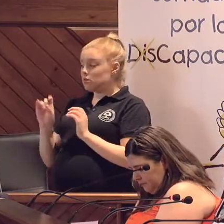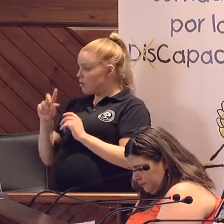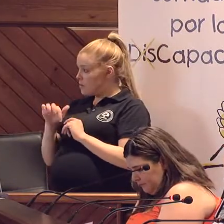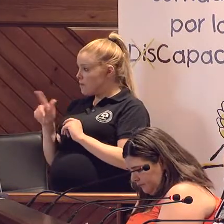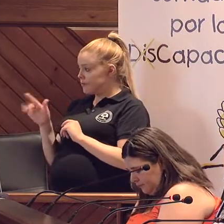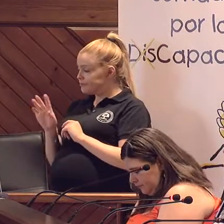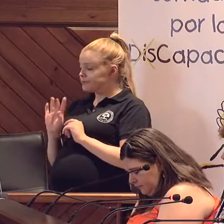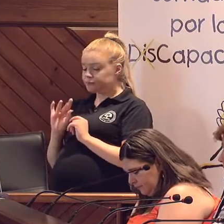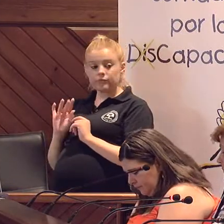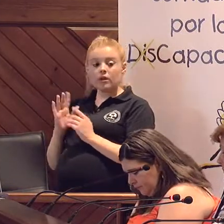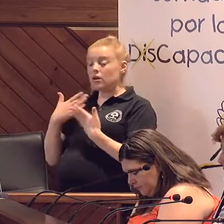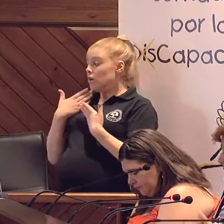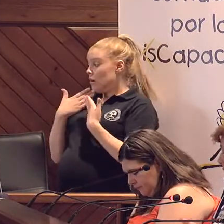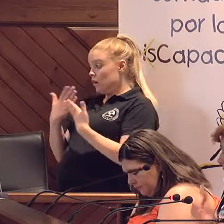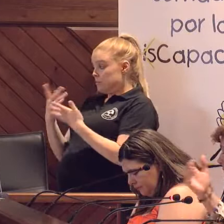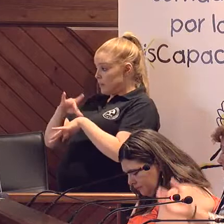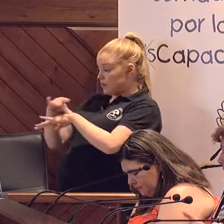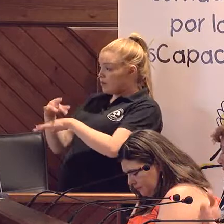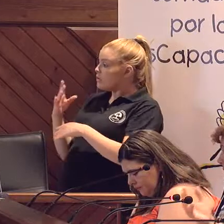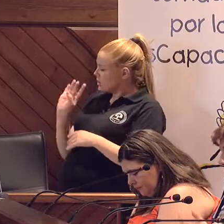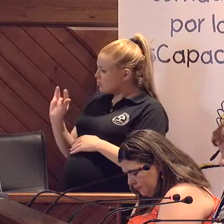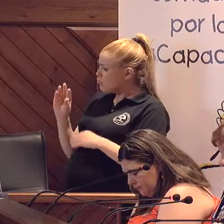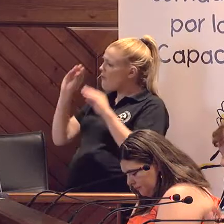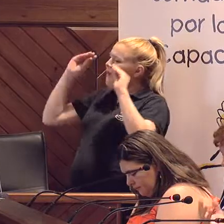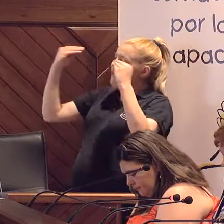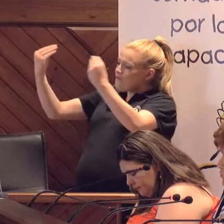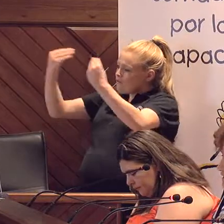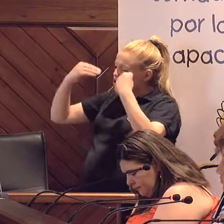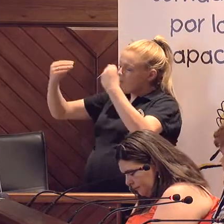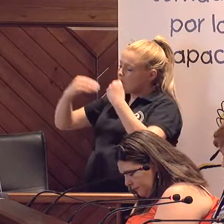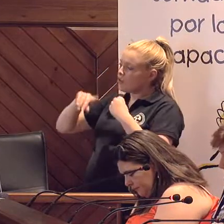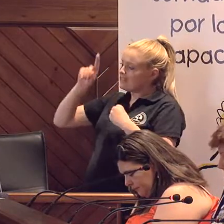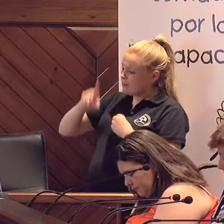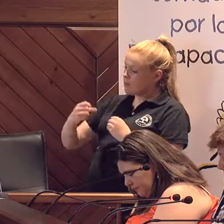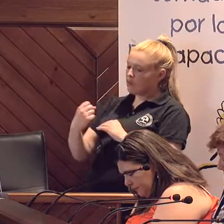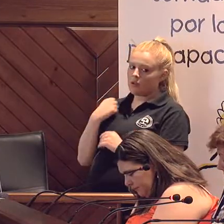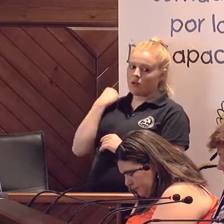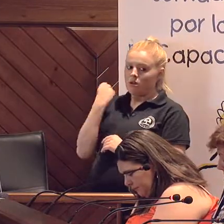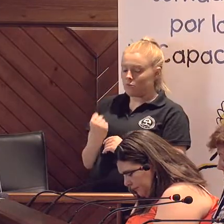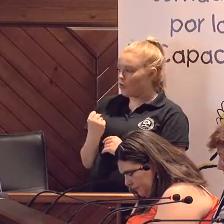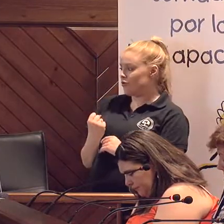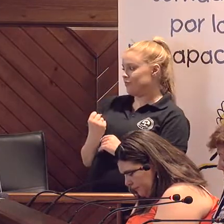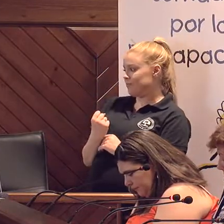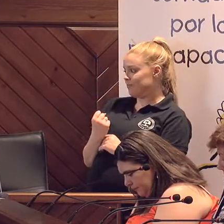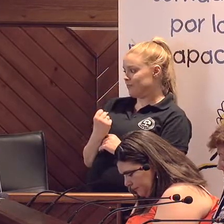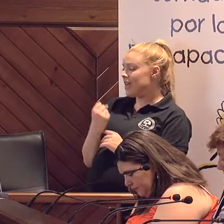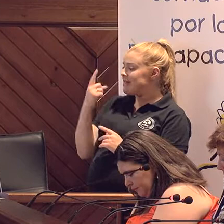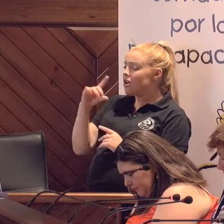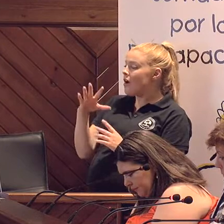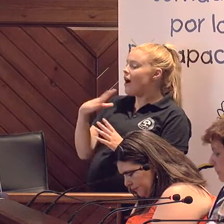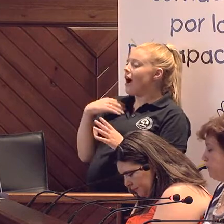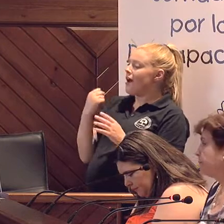nos ha hecho… La verdad es que sí, si necesitamos formación. Lo que necesitamos es también apego, apego.